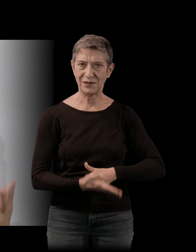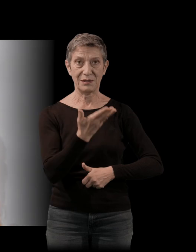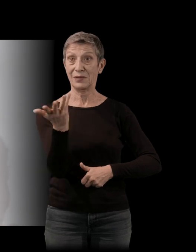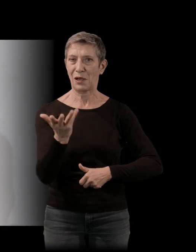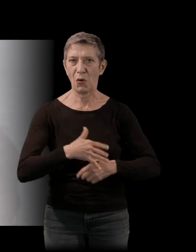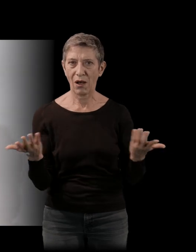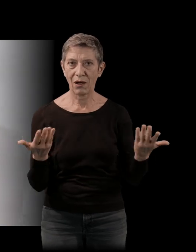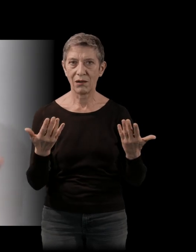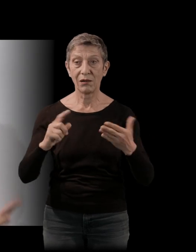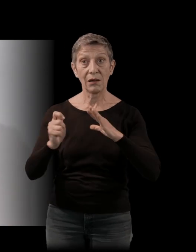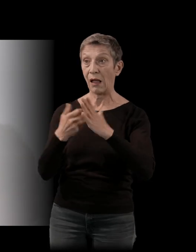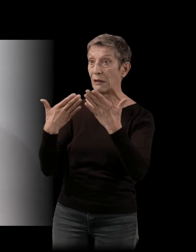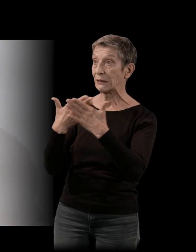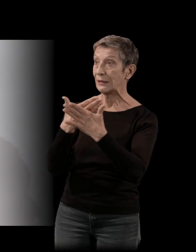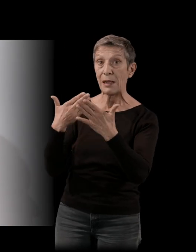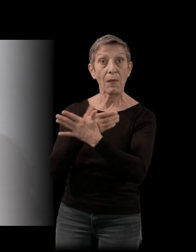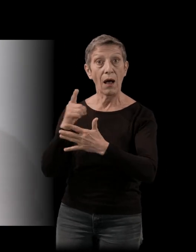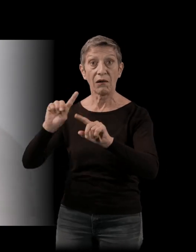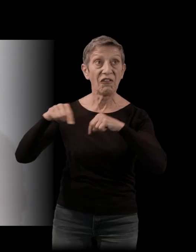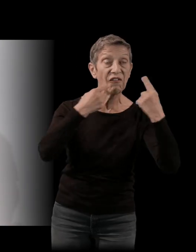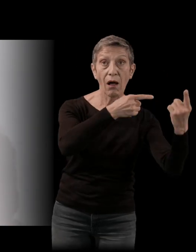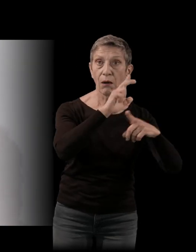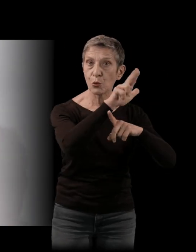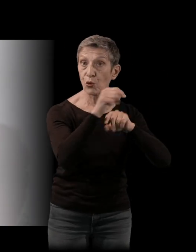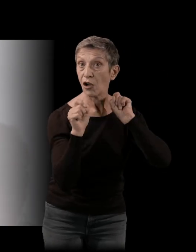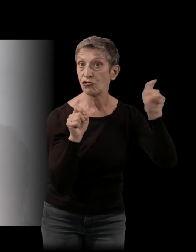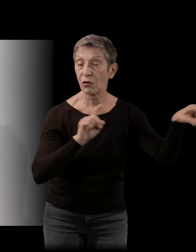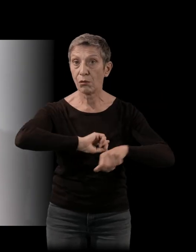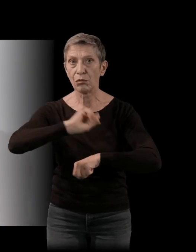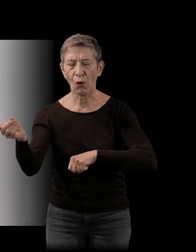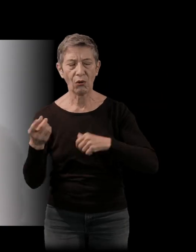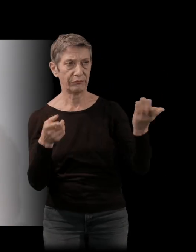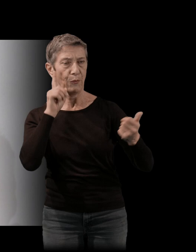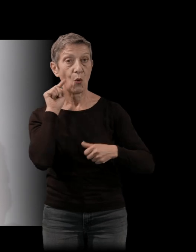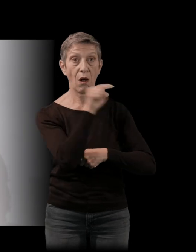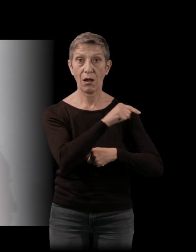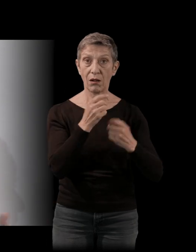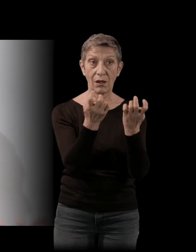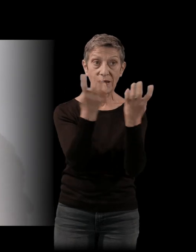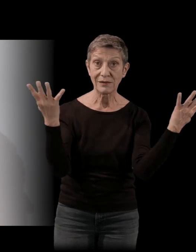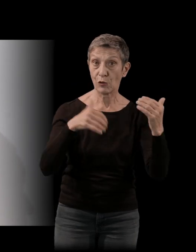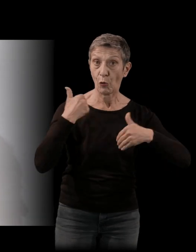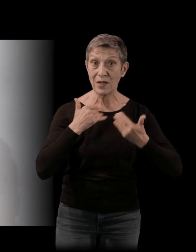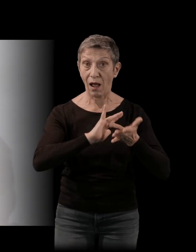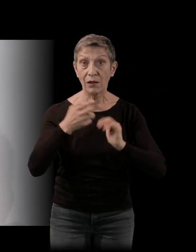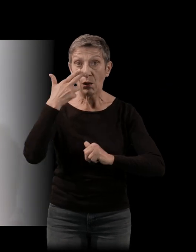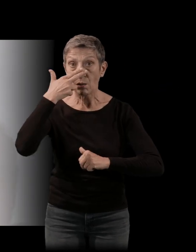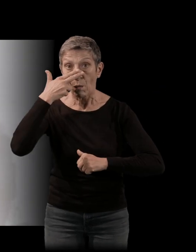français ne va pas spécialement tourner là-bas ? Effectivement, avec un casting entièrement noir, ce qui est aussi, pour l'époque, presque une